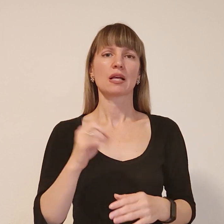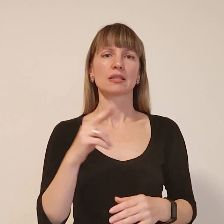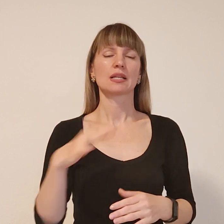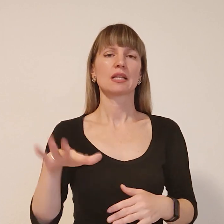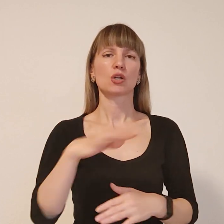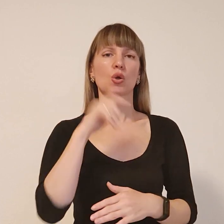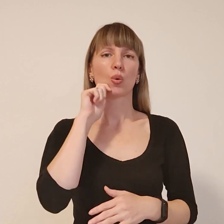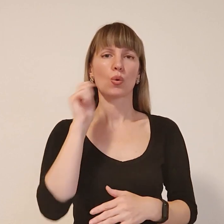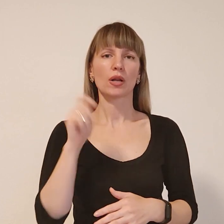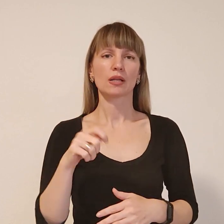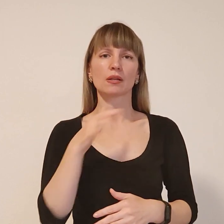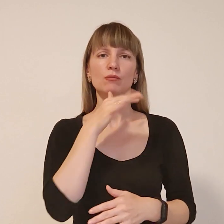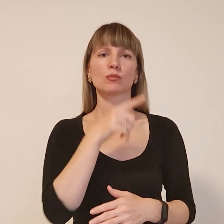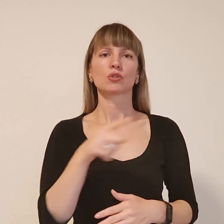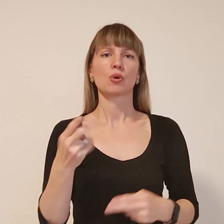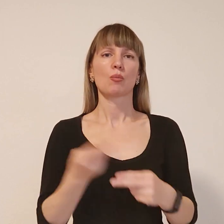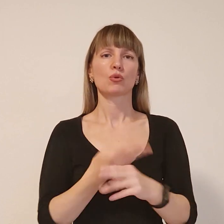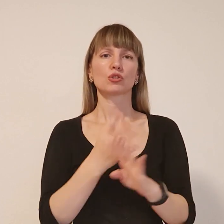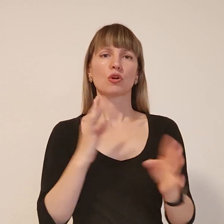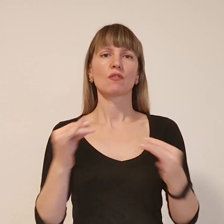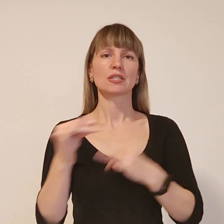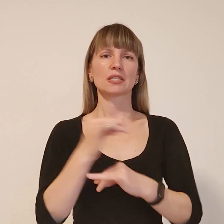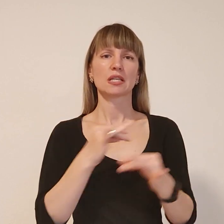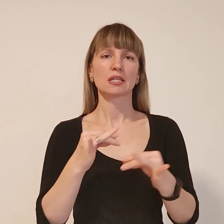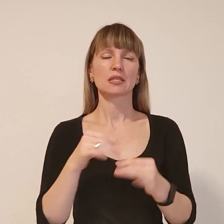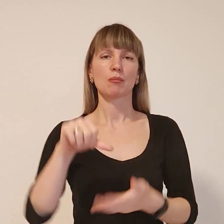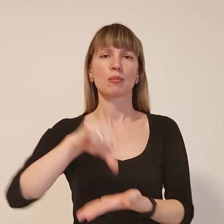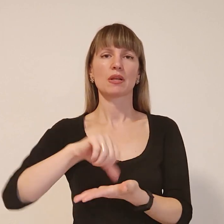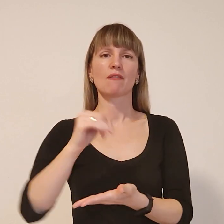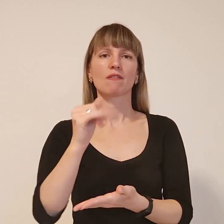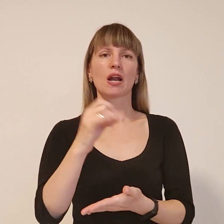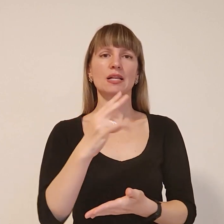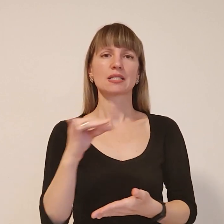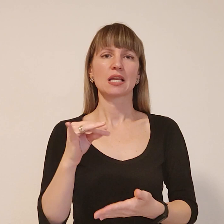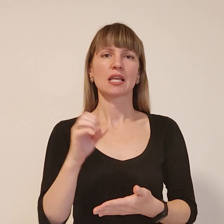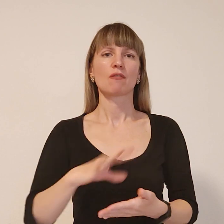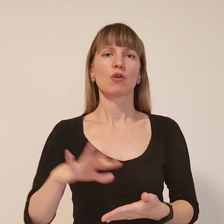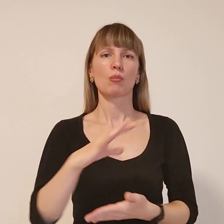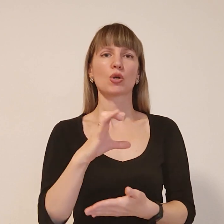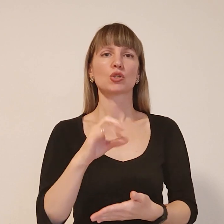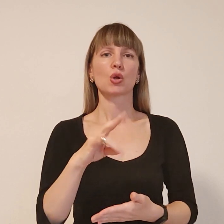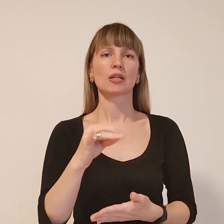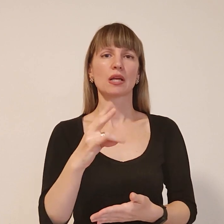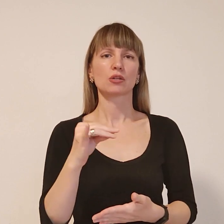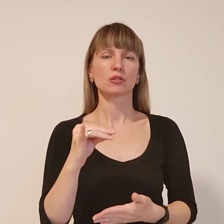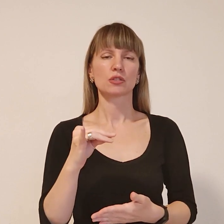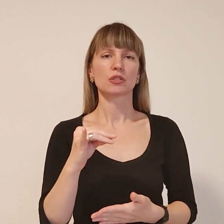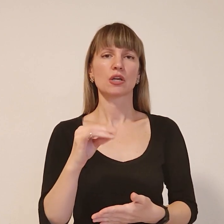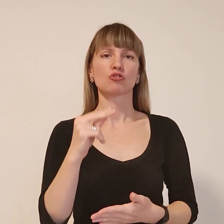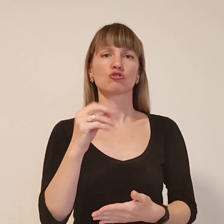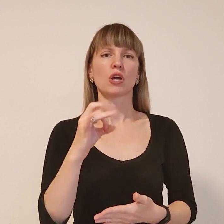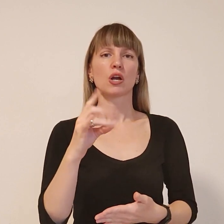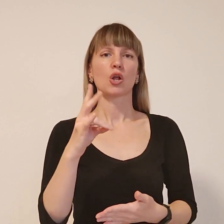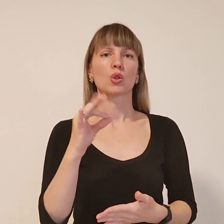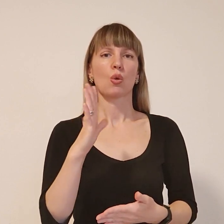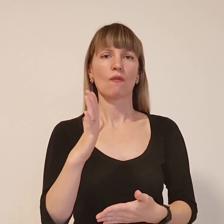України. Під час позачергової сесії представник фракції «Європейської солідарності» Олег Чорнов виступив з